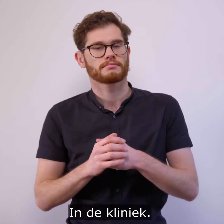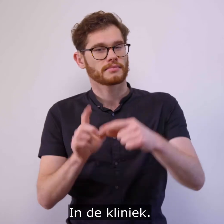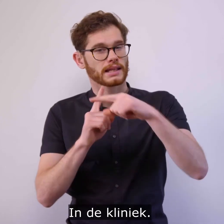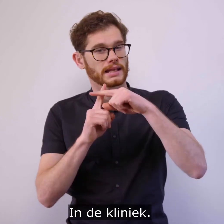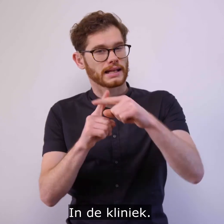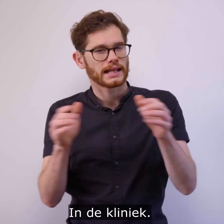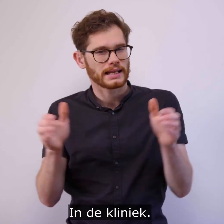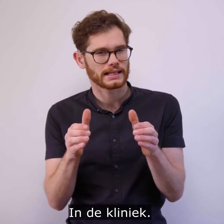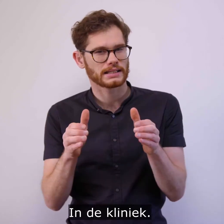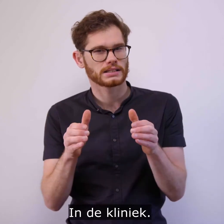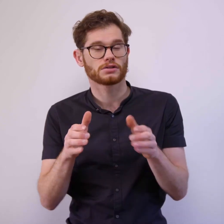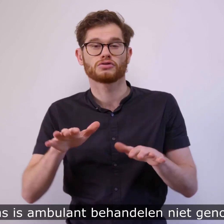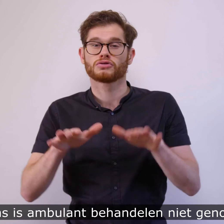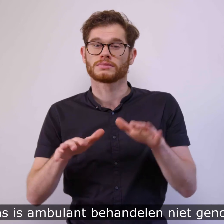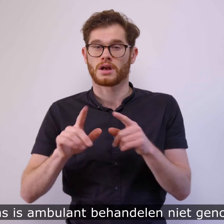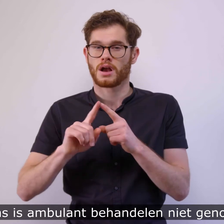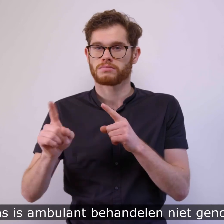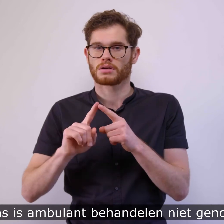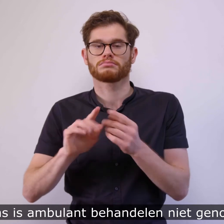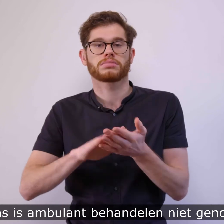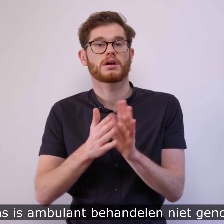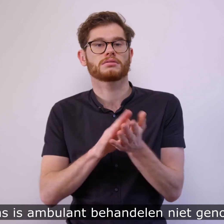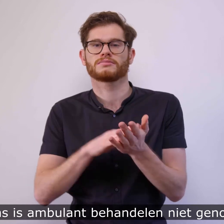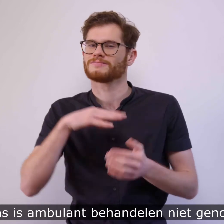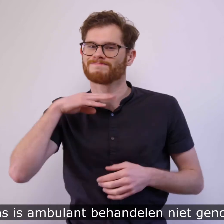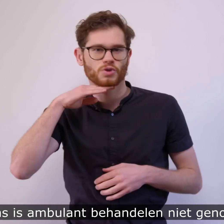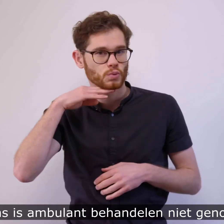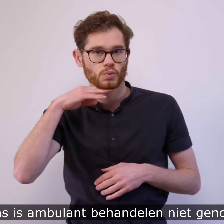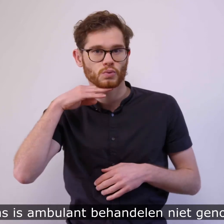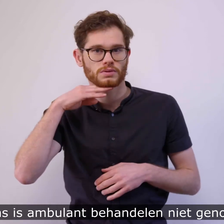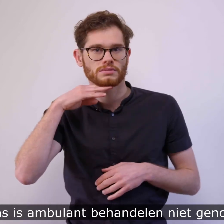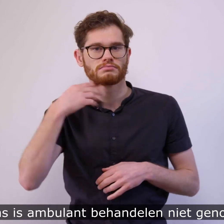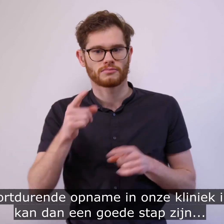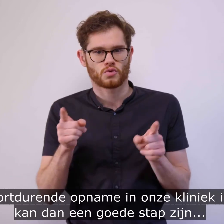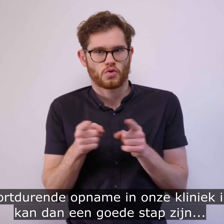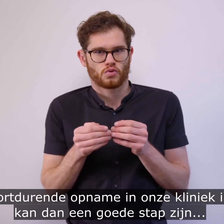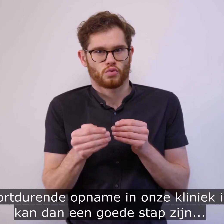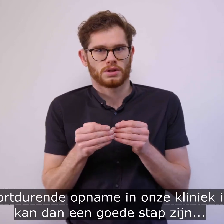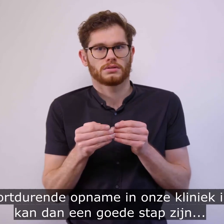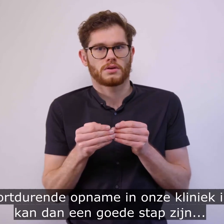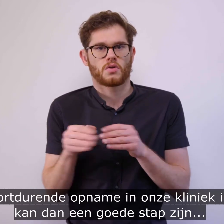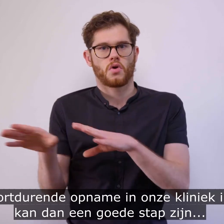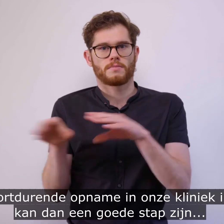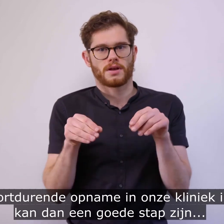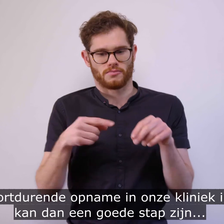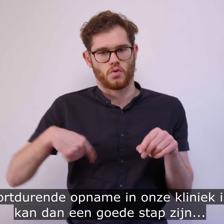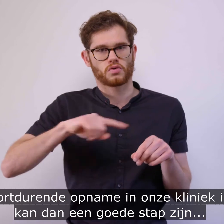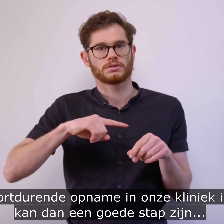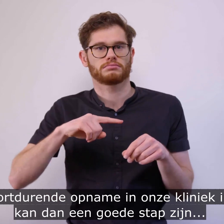In de kliniek. Soms is ambulant behandelen niet genoeg. Een kortdurende opname in onze kliniek in